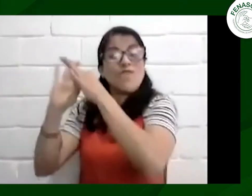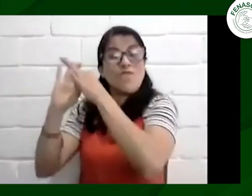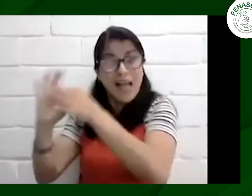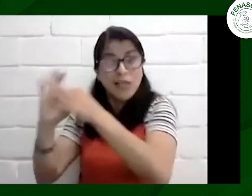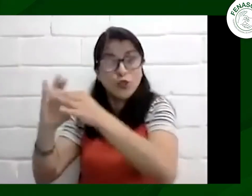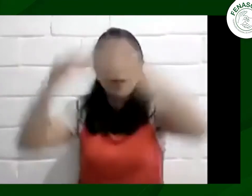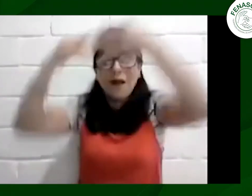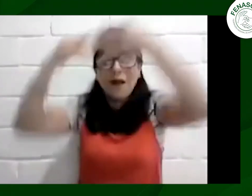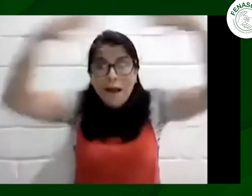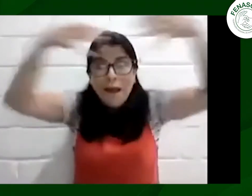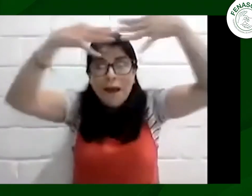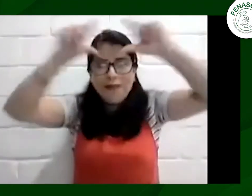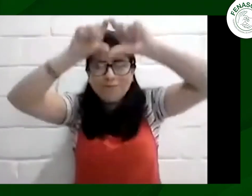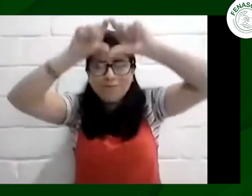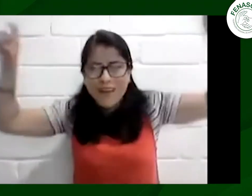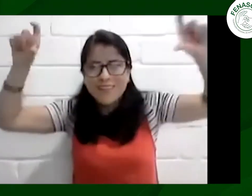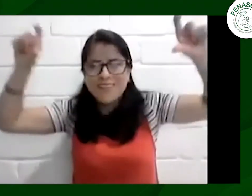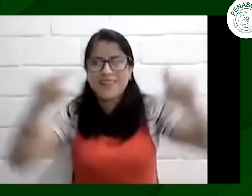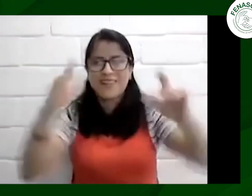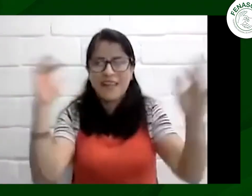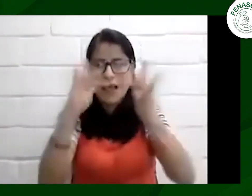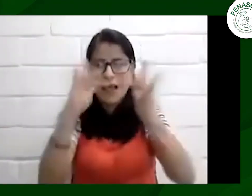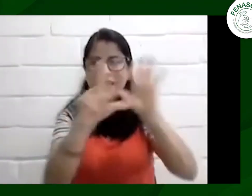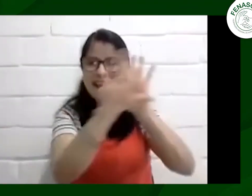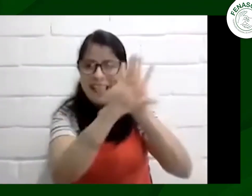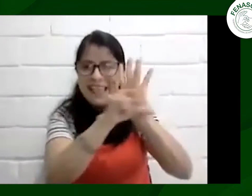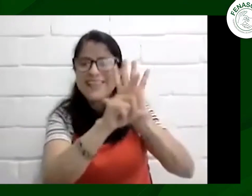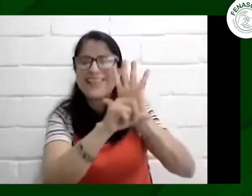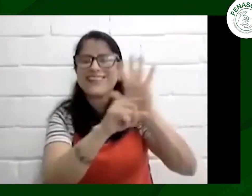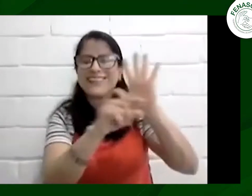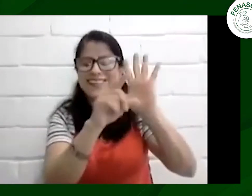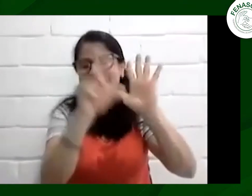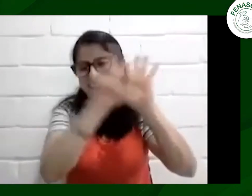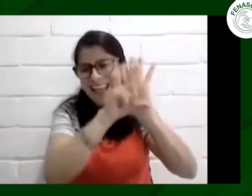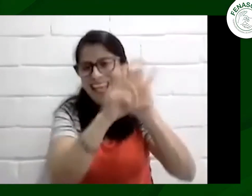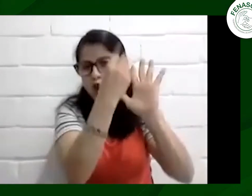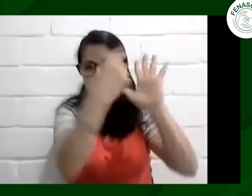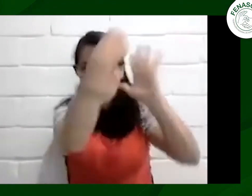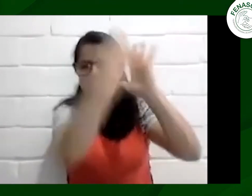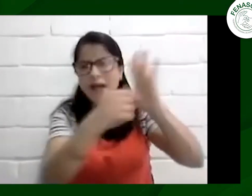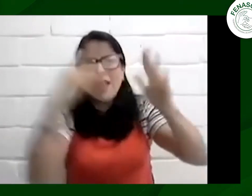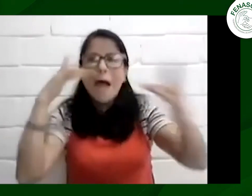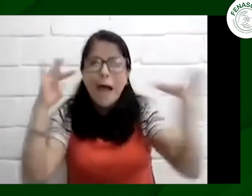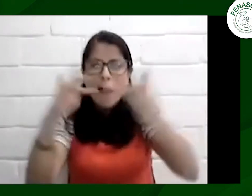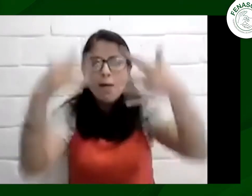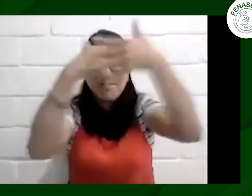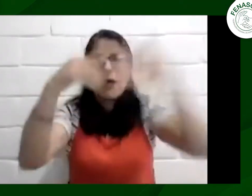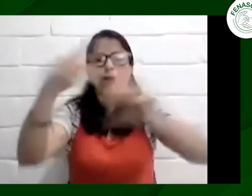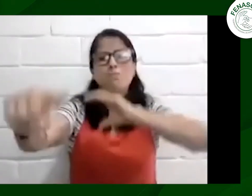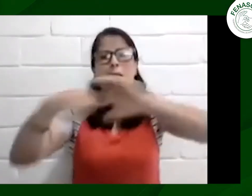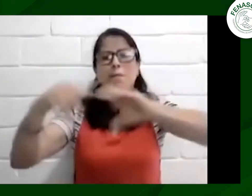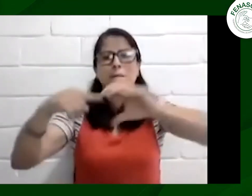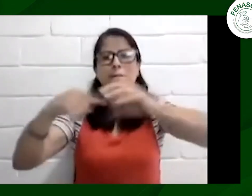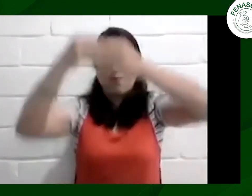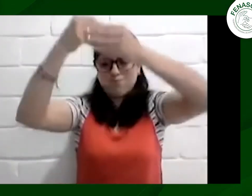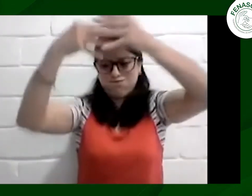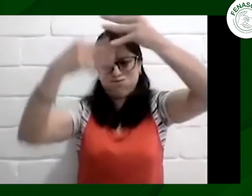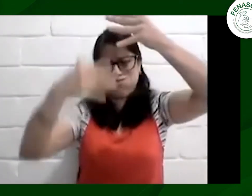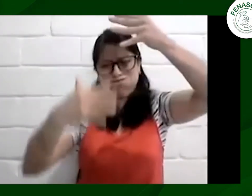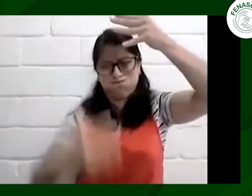realizamos todas las cotizaciones toda la negociación pertinente para que todo fuera acorde a lo que se quería transmitir para que los